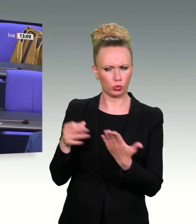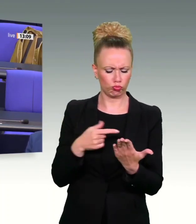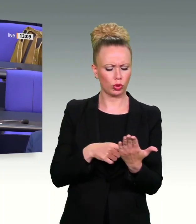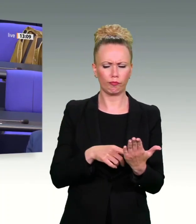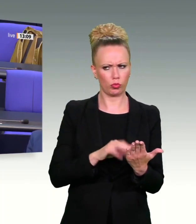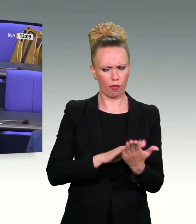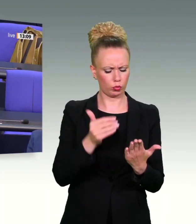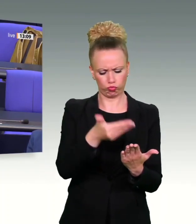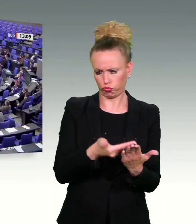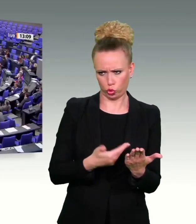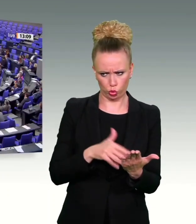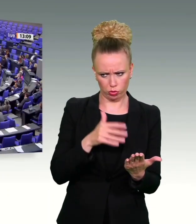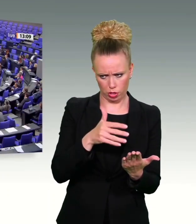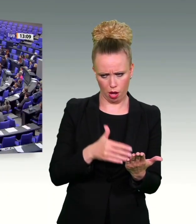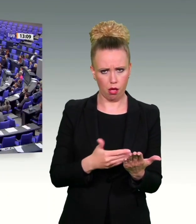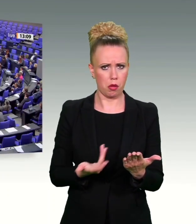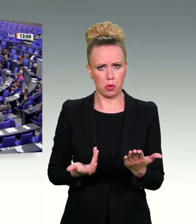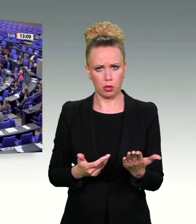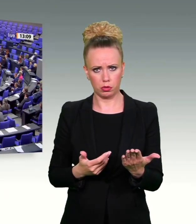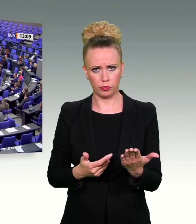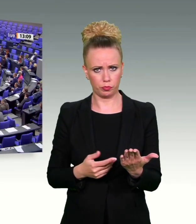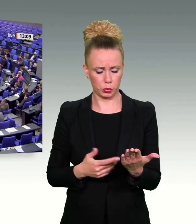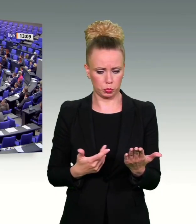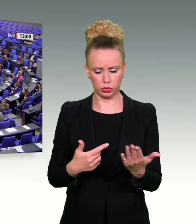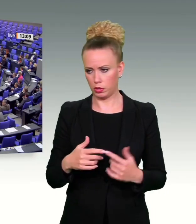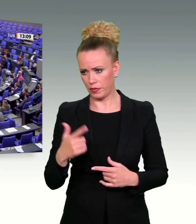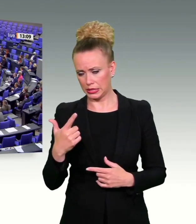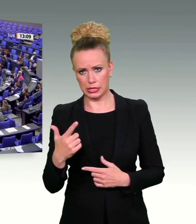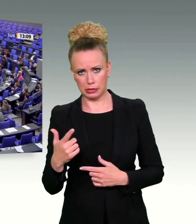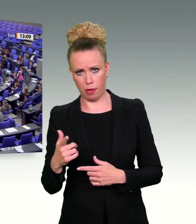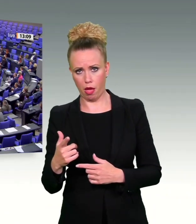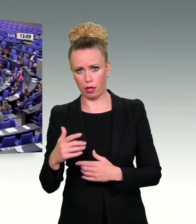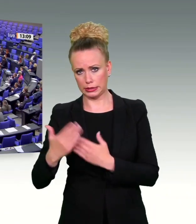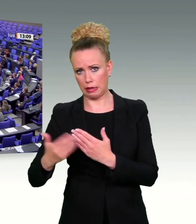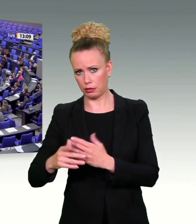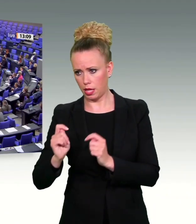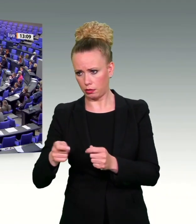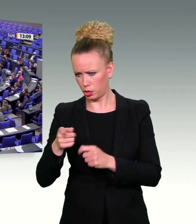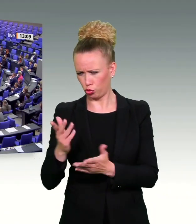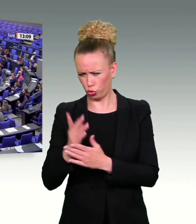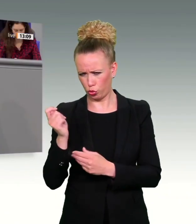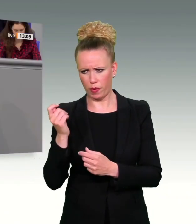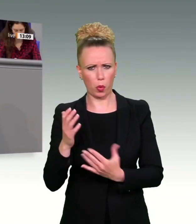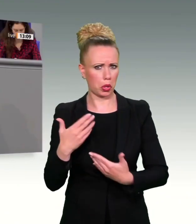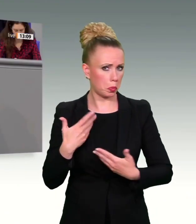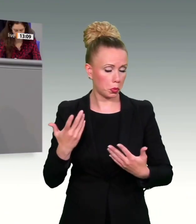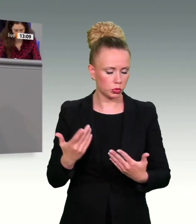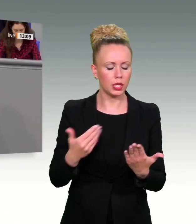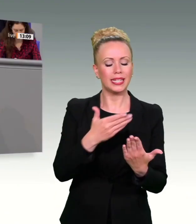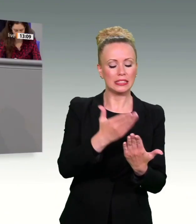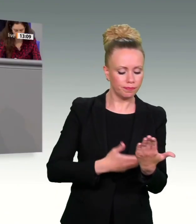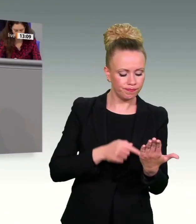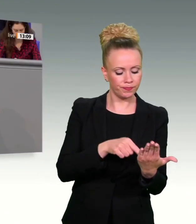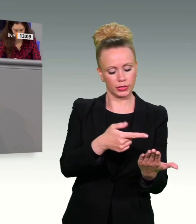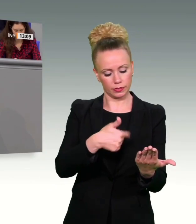vielleicht Teile der Ampel schon überfordert sind mit einem zweiseitigen Antrag von uns. Der dritte Spiegelstrich bei den Schlussfeststellungen sagt eindeutig, dass zur Bekämpfung schwerer